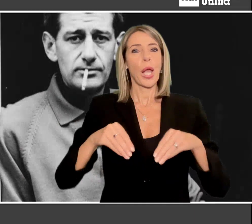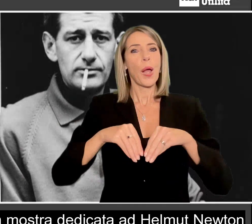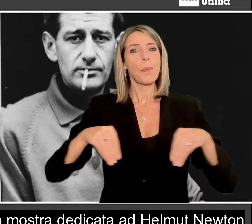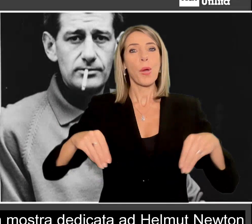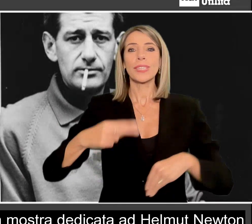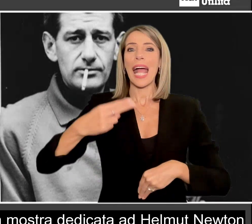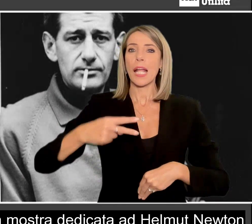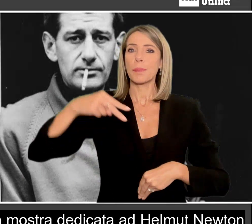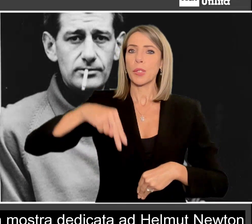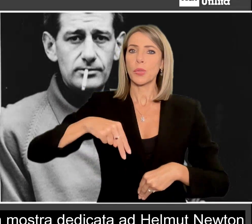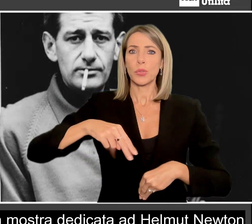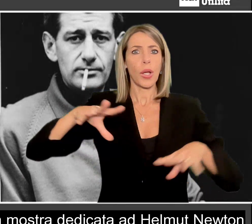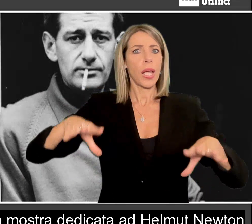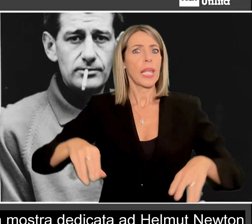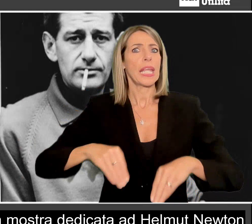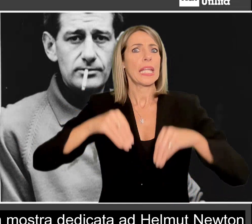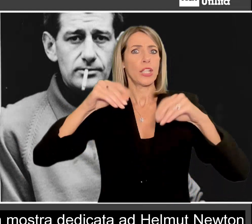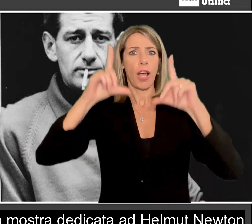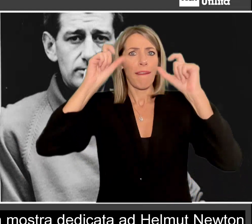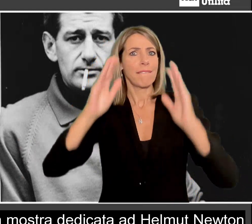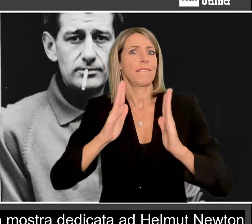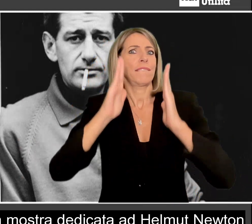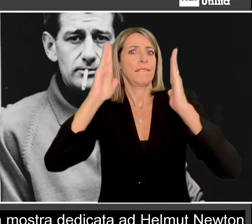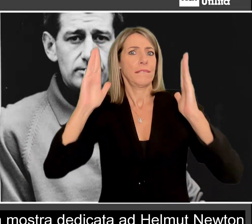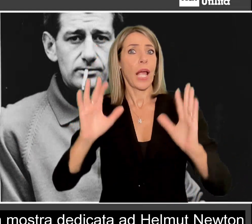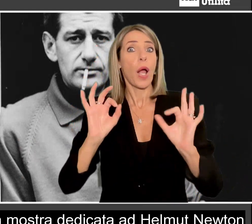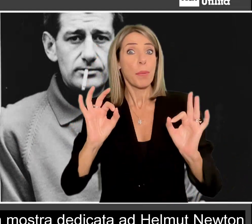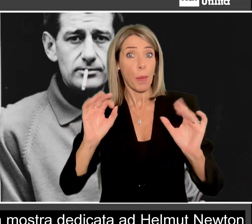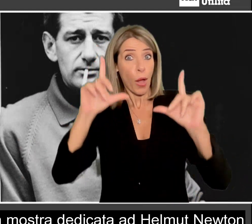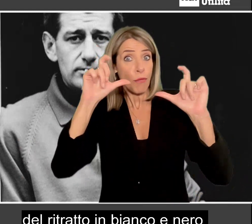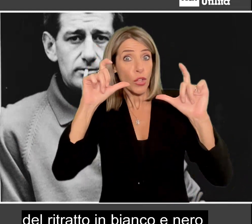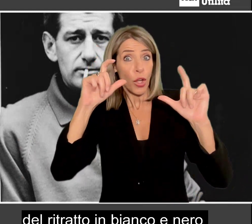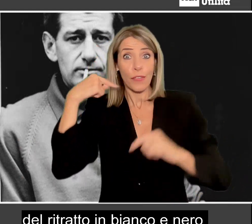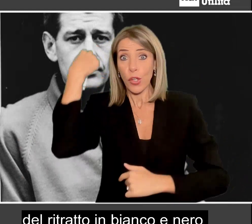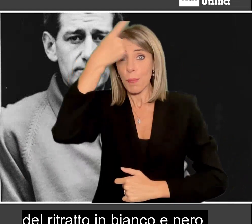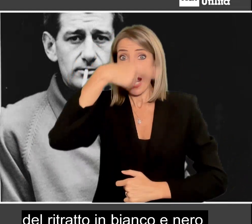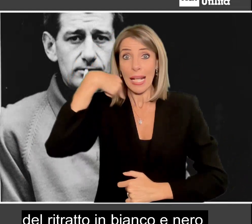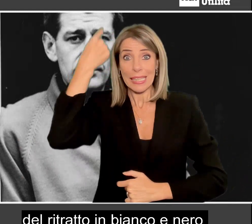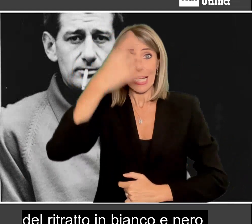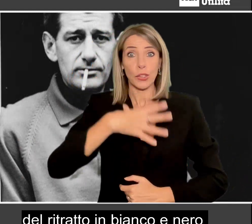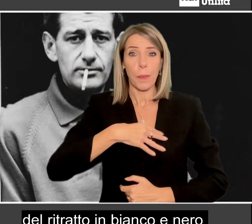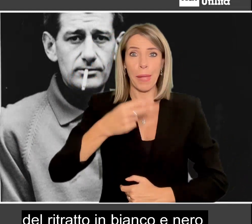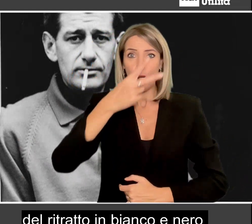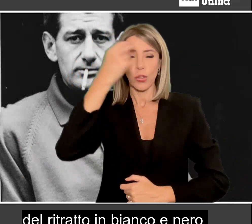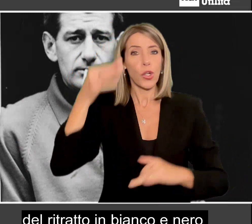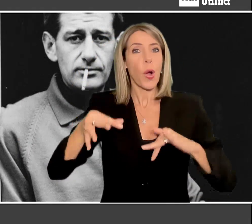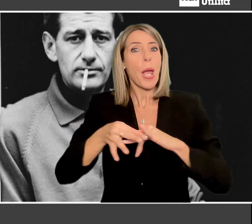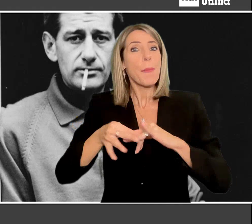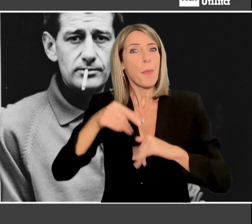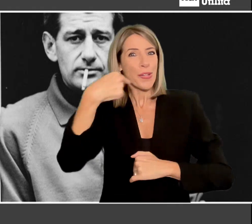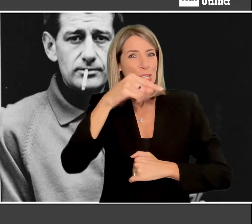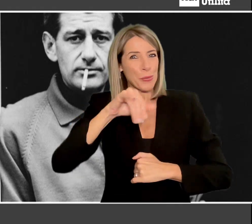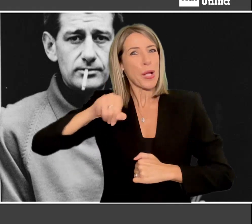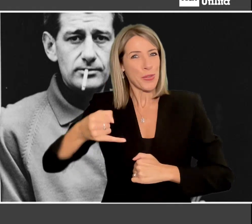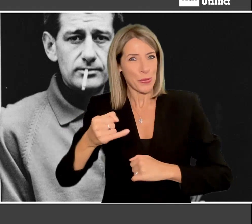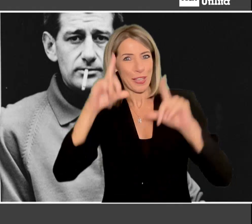La mostra dedicata a Helmut Newton si apre con una gigantografia del ritratto in bianco e nero del fotografo